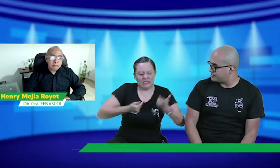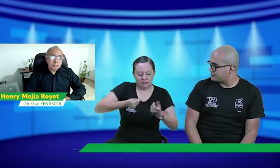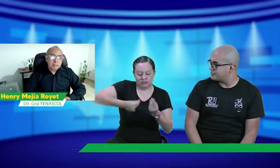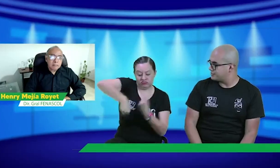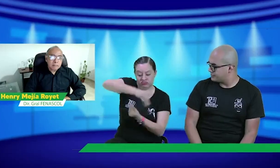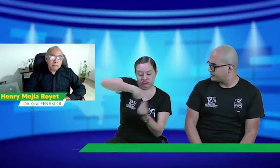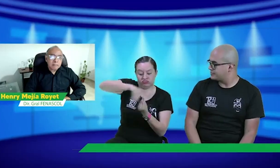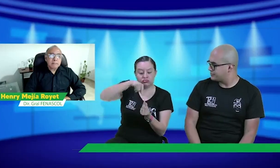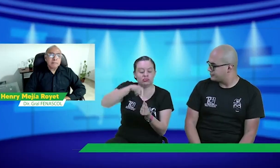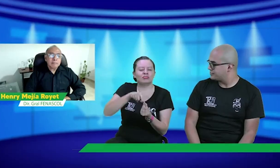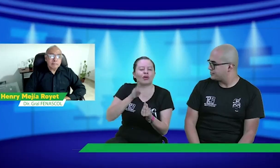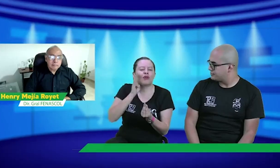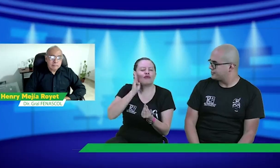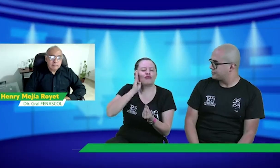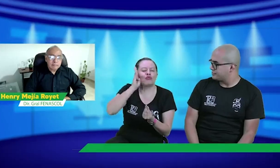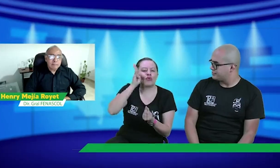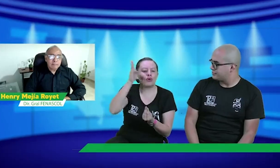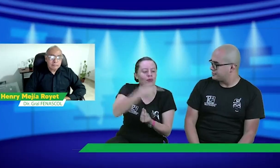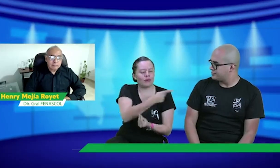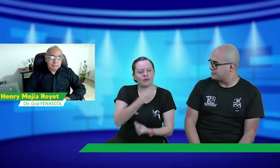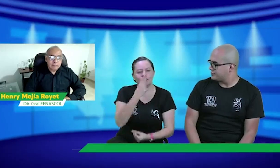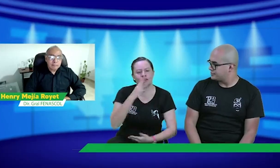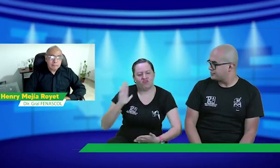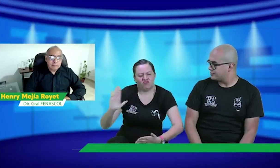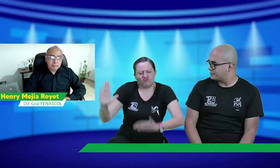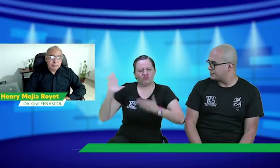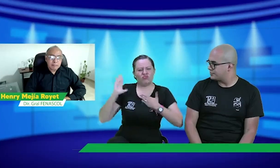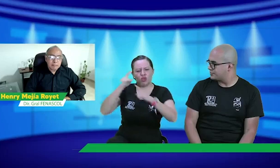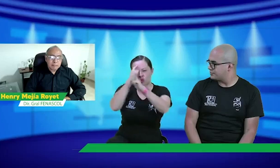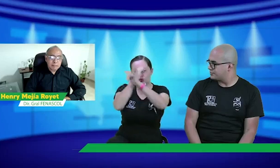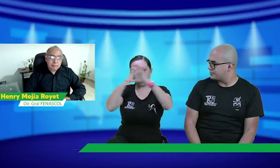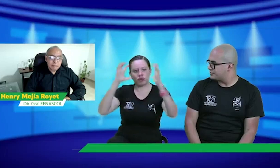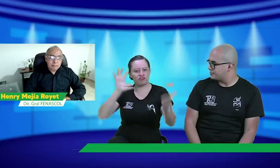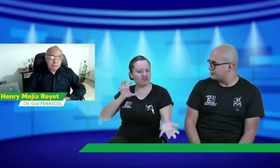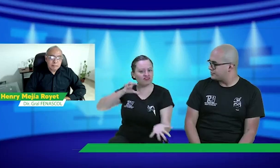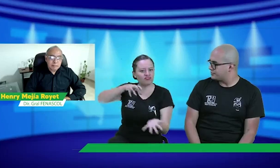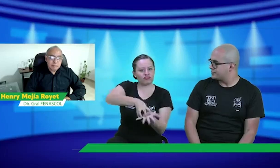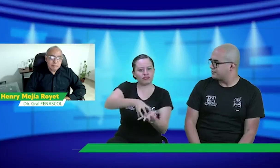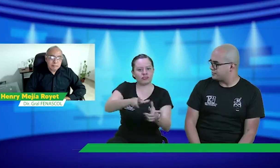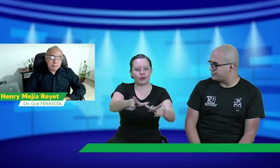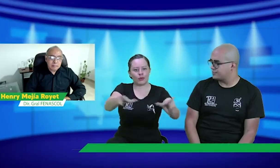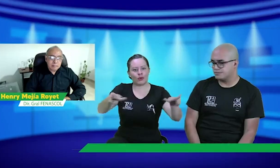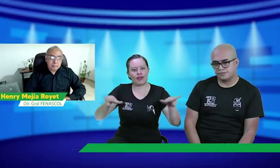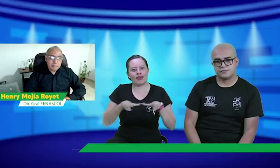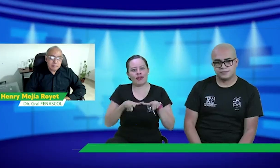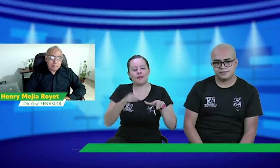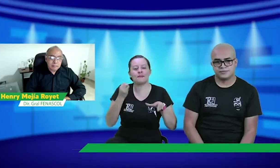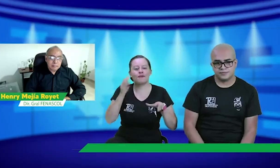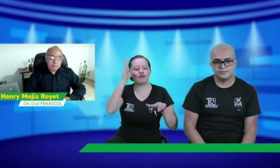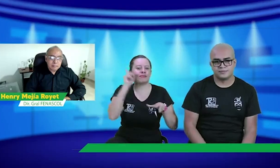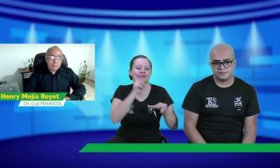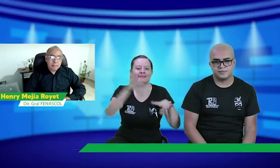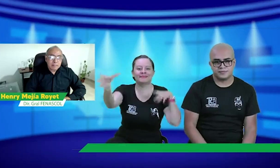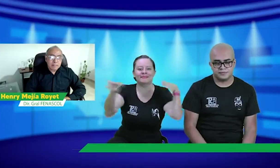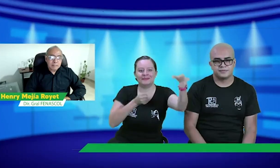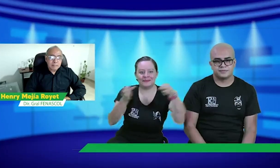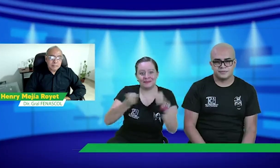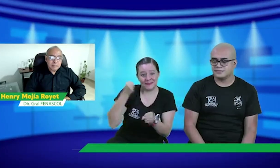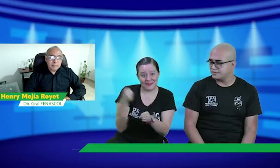independientes y hemos luchado por esto. Nuestro compromiso en el futuro y nuestro sueño es tener un lugar, un lugar para que las personas